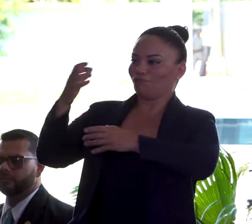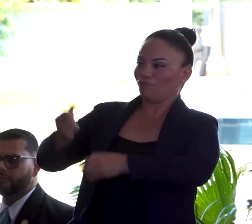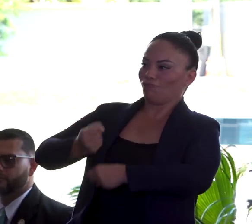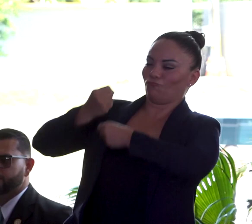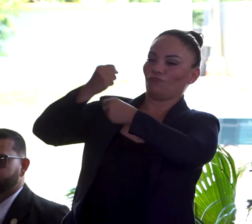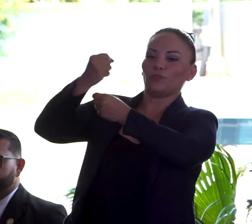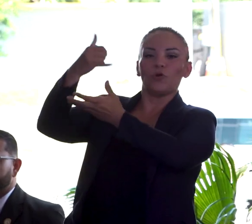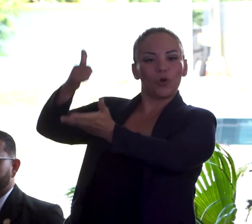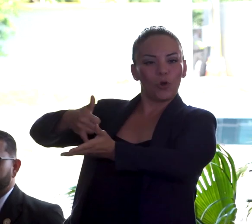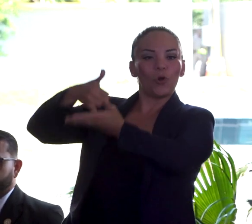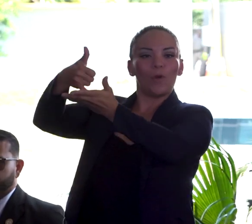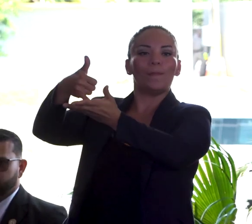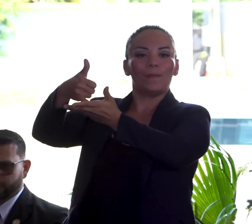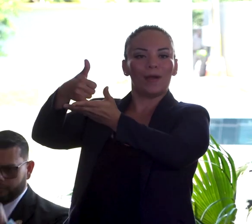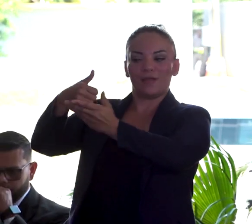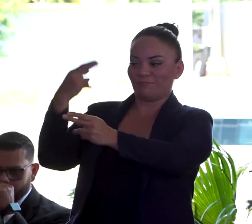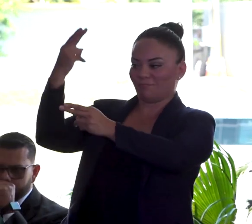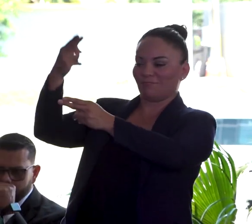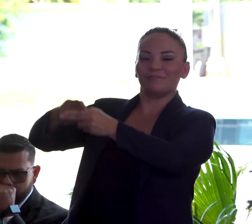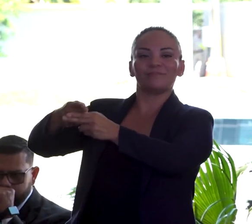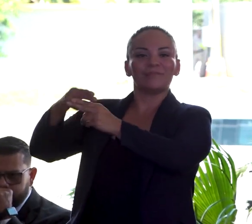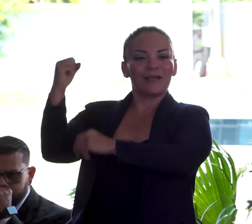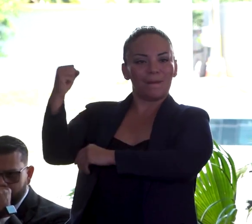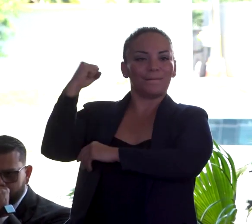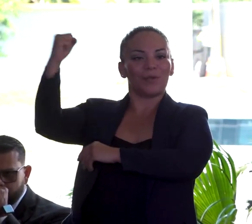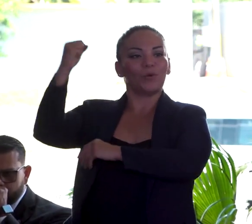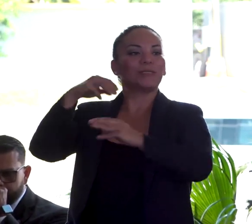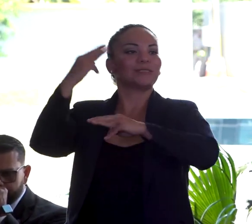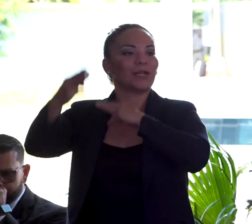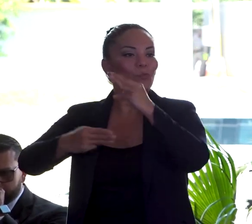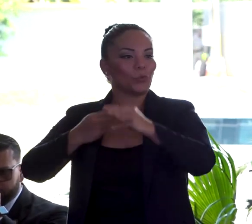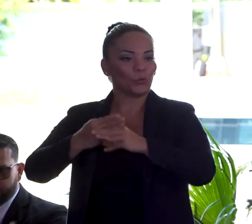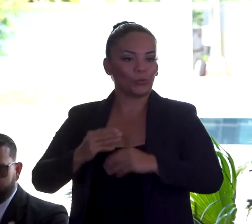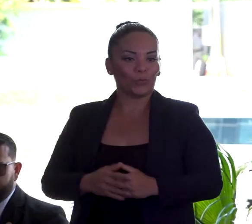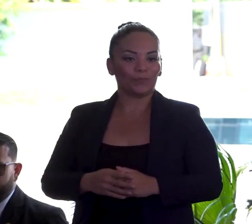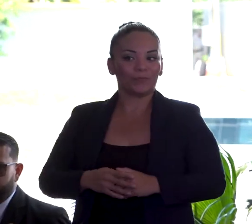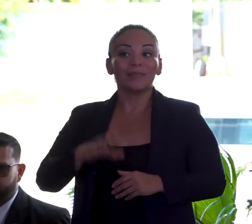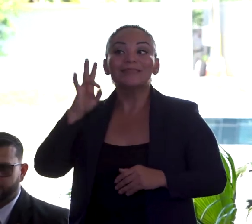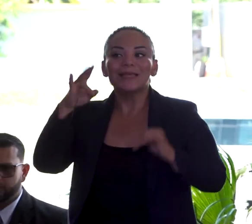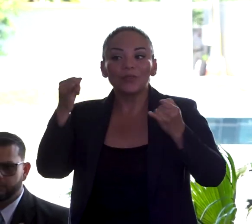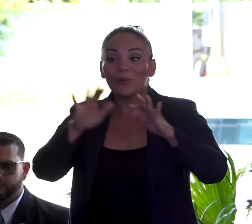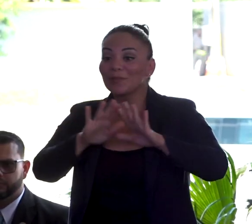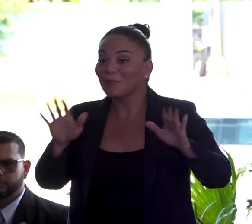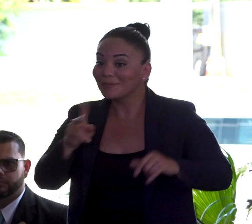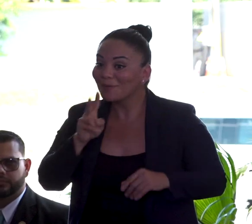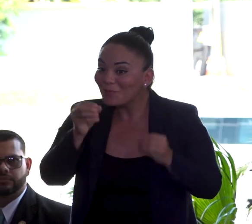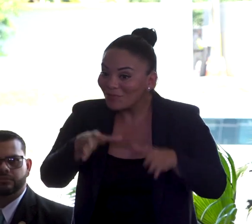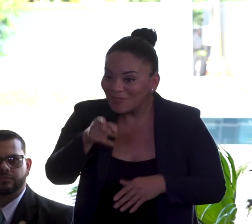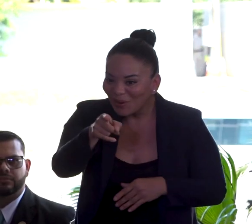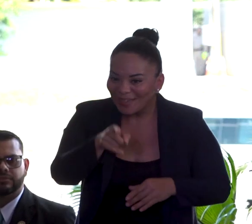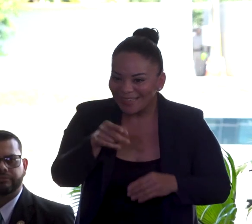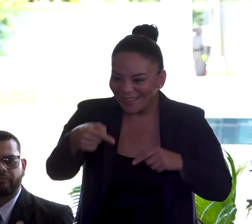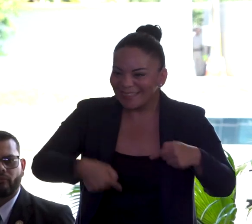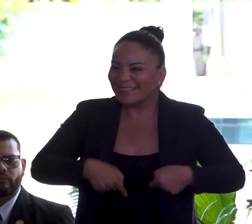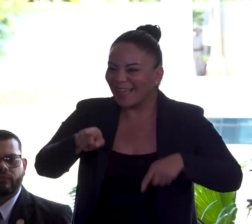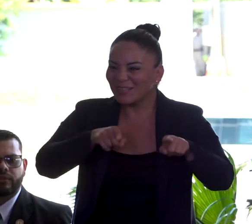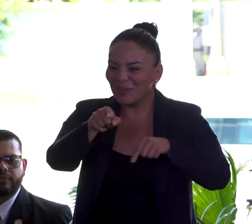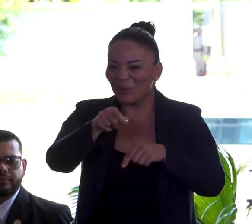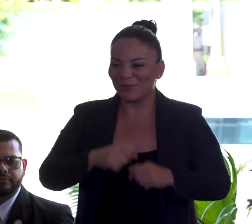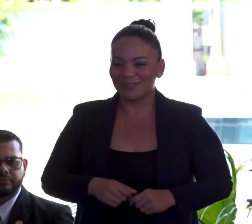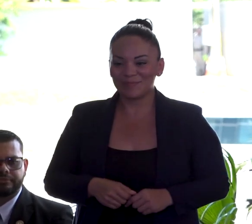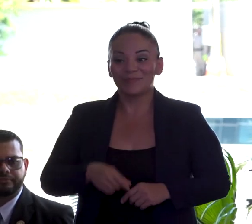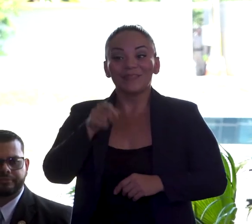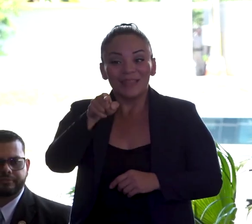proclamarse orgullosamente campeón de democracia. Siente juegos, profe. Eso es lo que